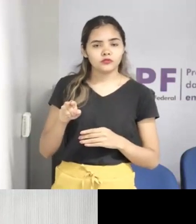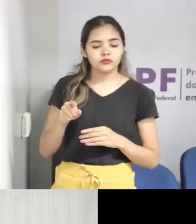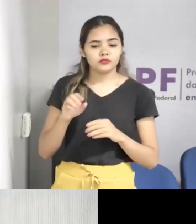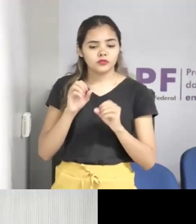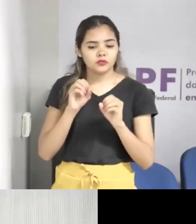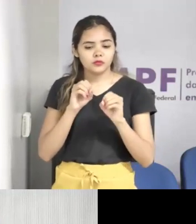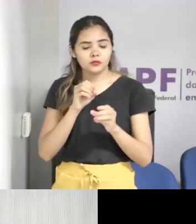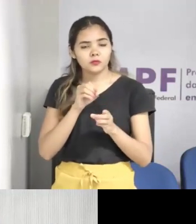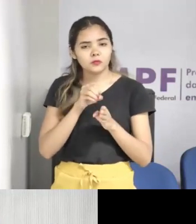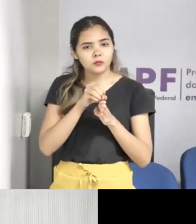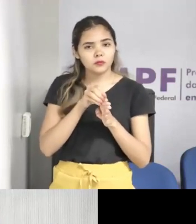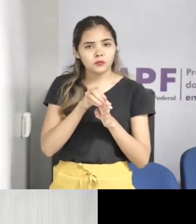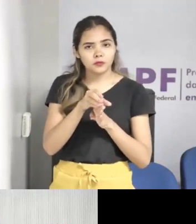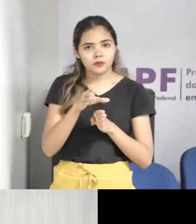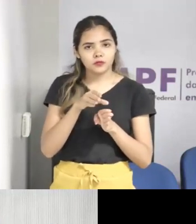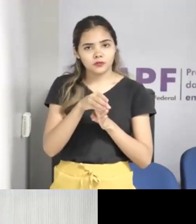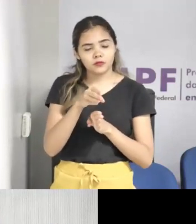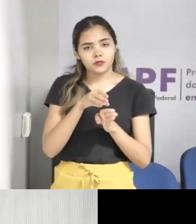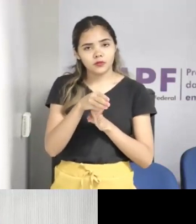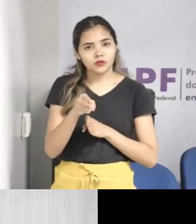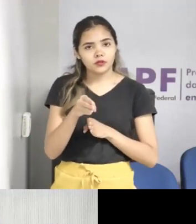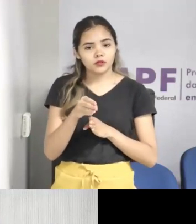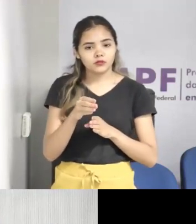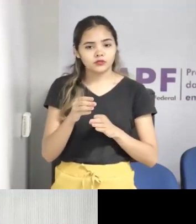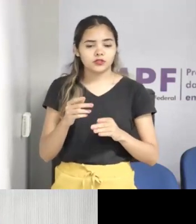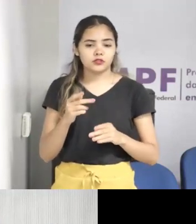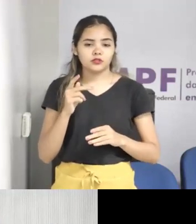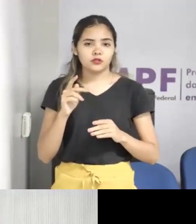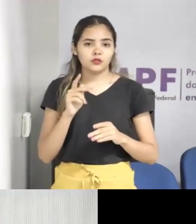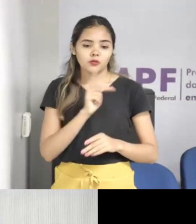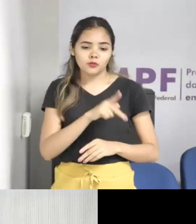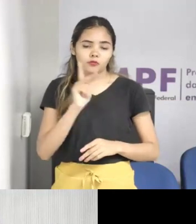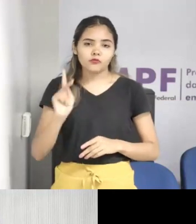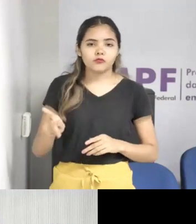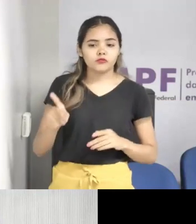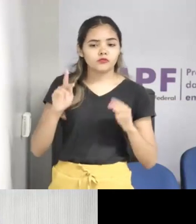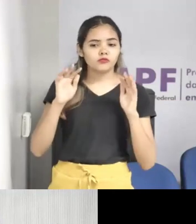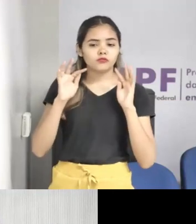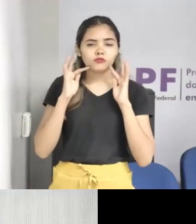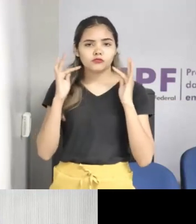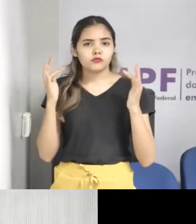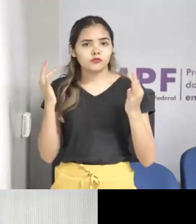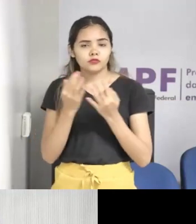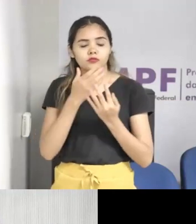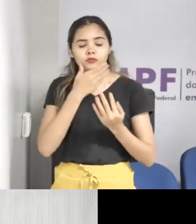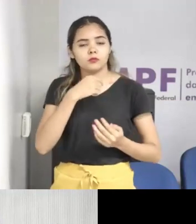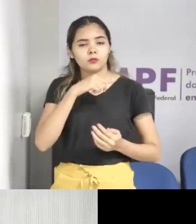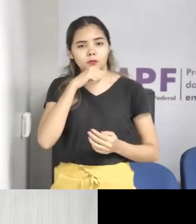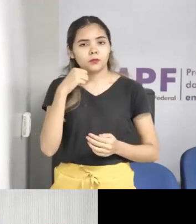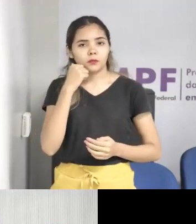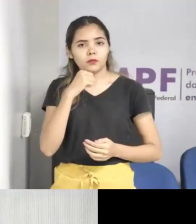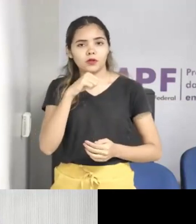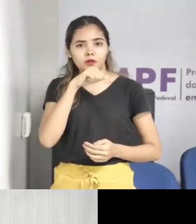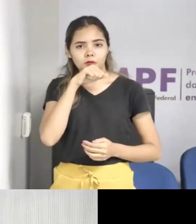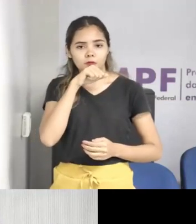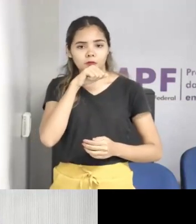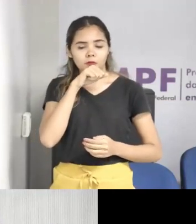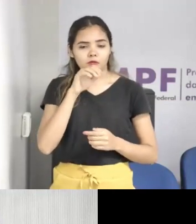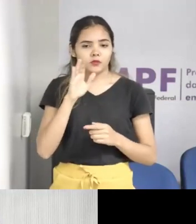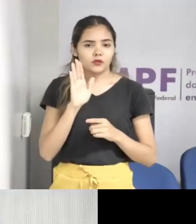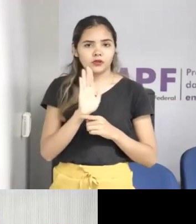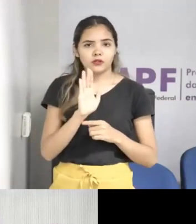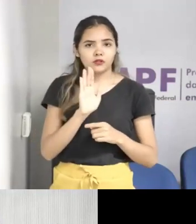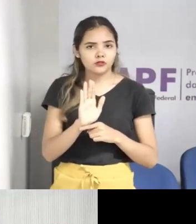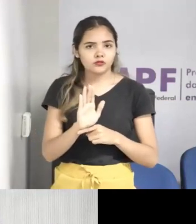aos professores, aos pais, em relação ao uso da internet, das redes